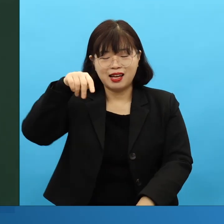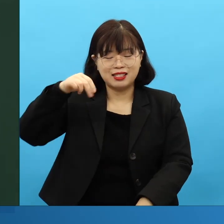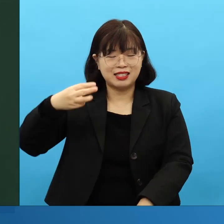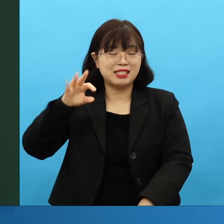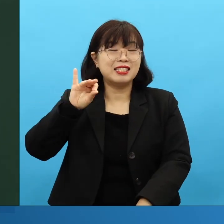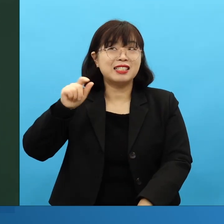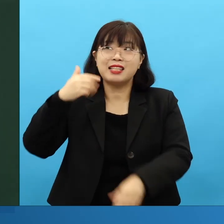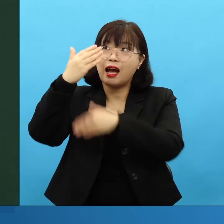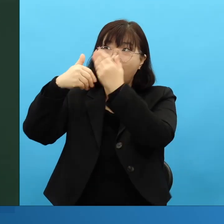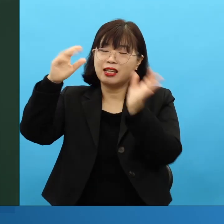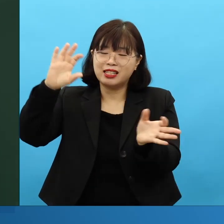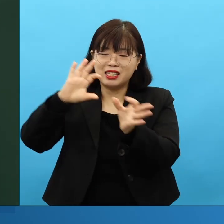정말 저어보세요.